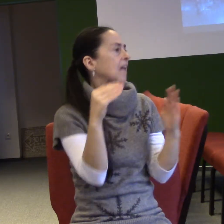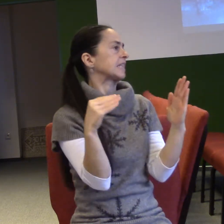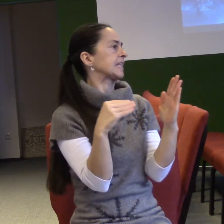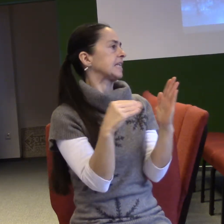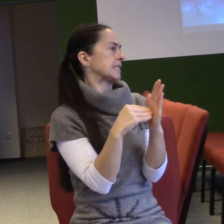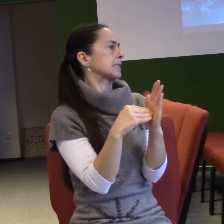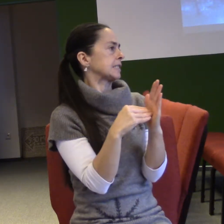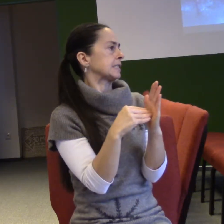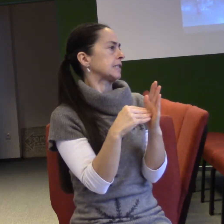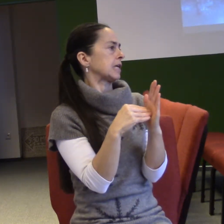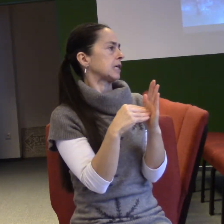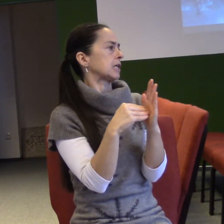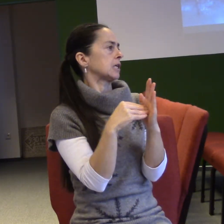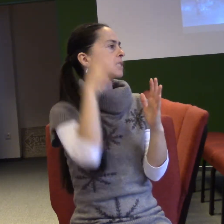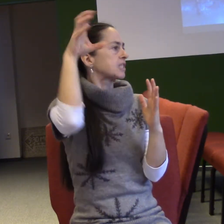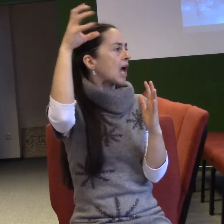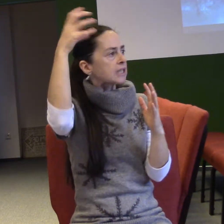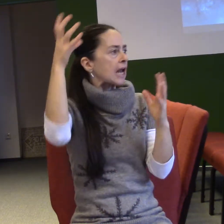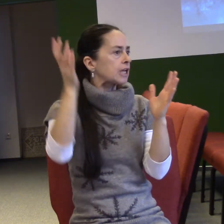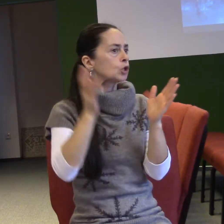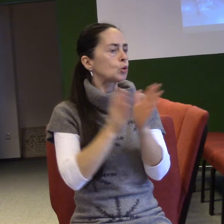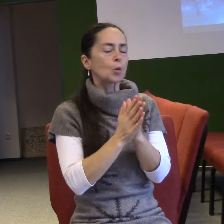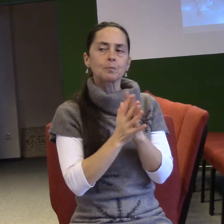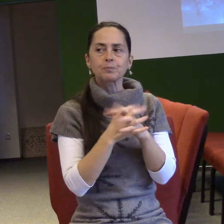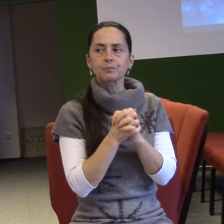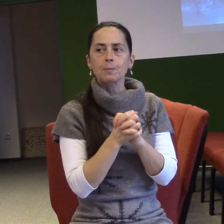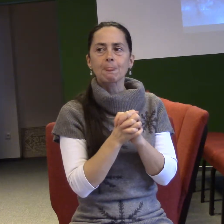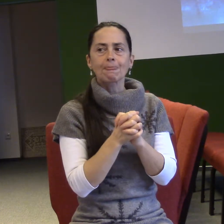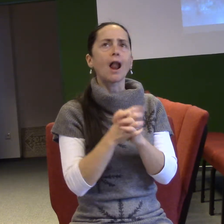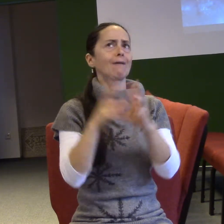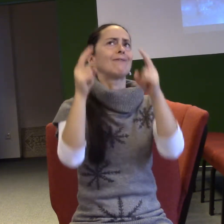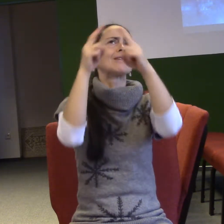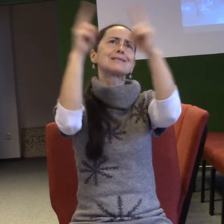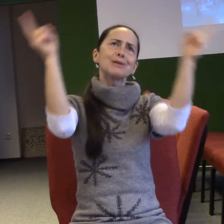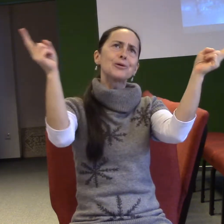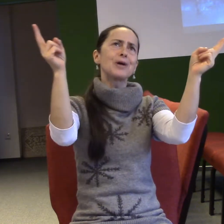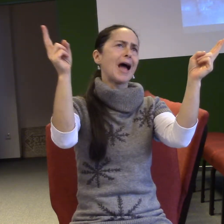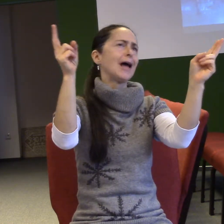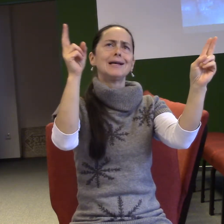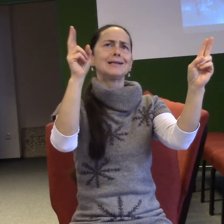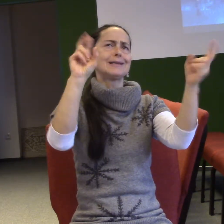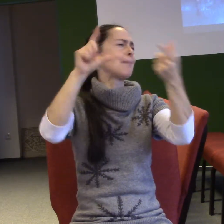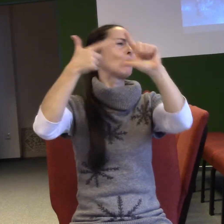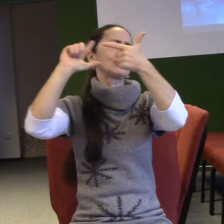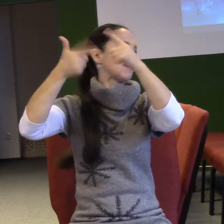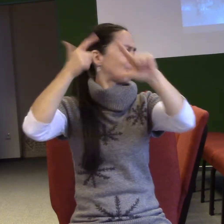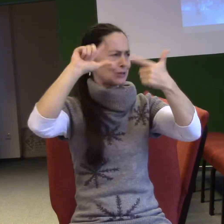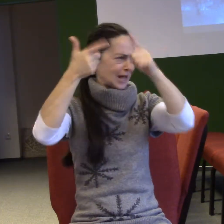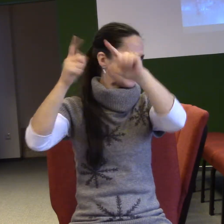ve vesmíru je zprominutí nepořádek a kosmický odpad, který nám lítá kolem Země,